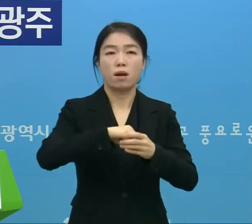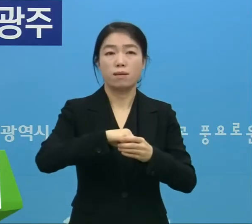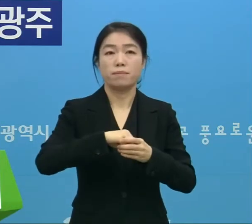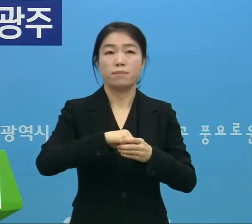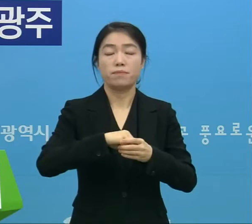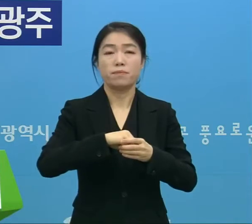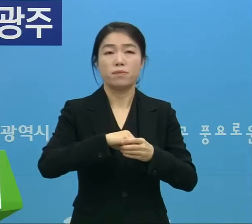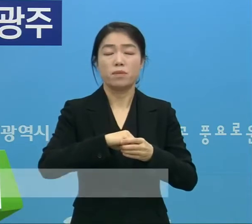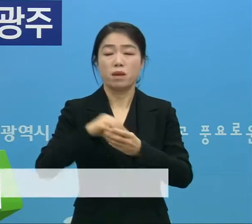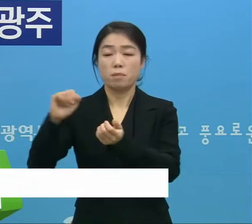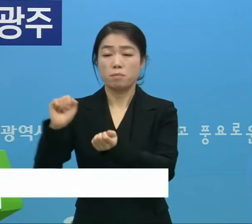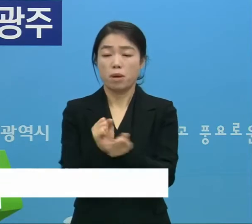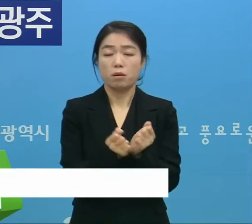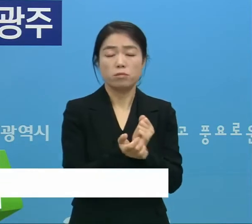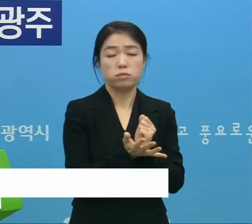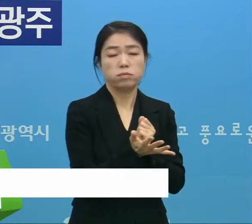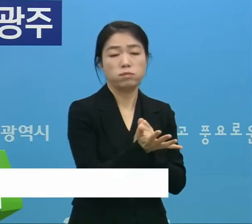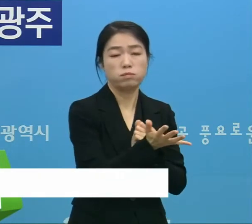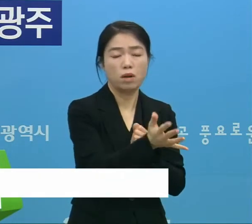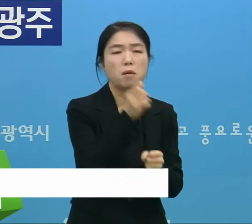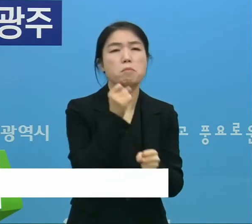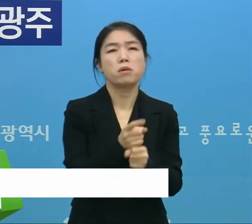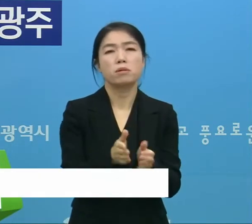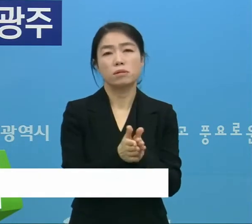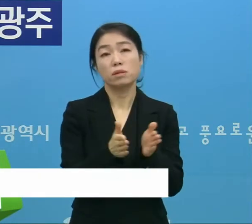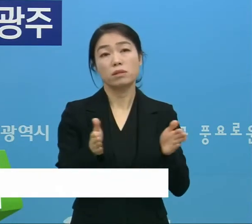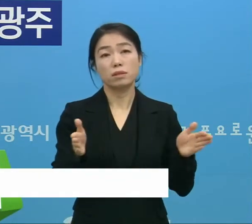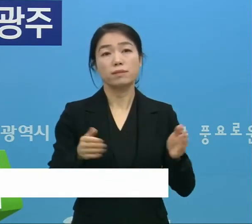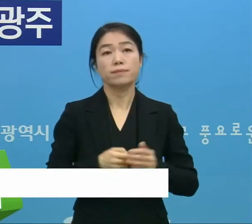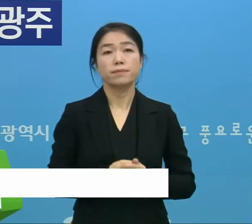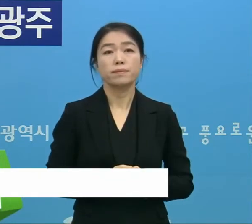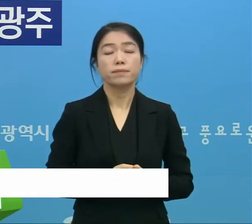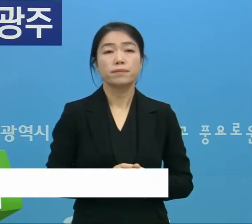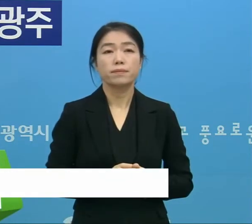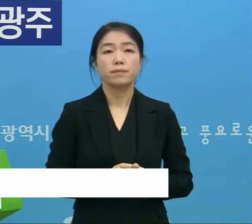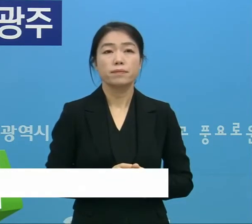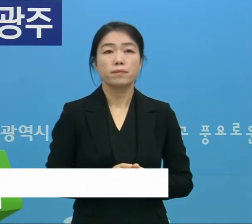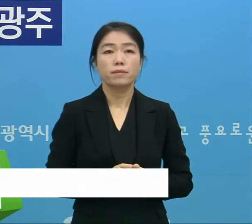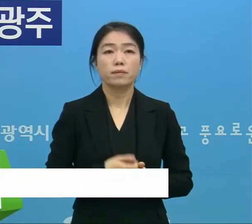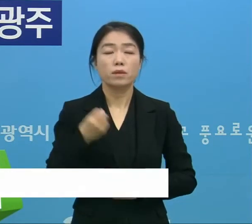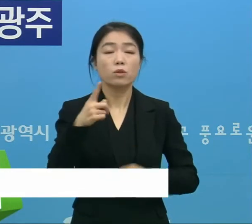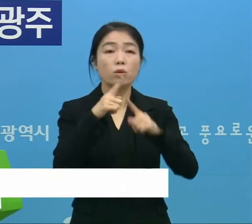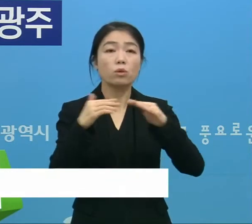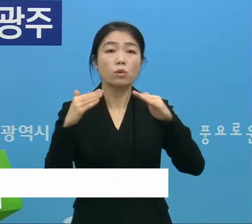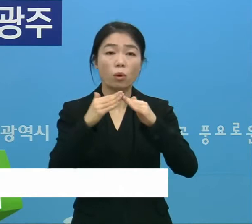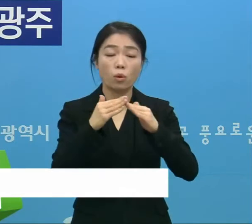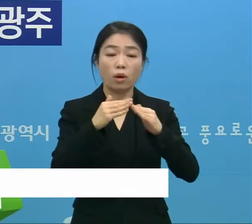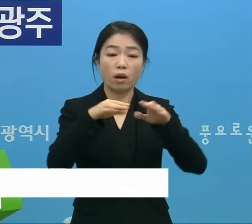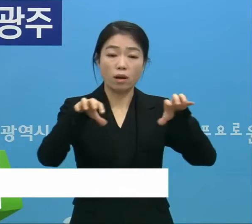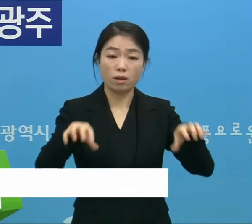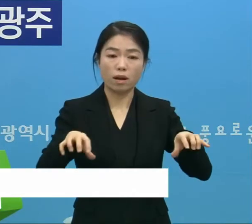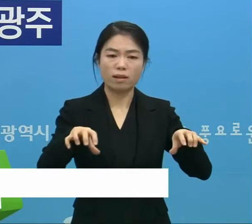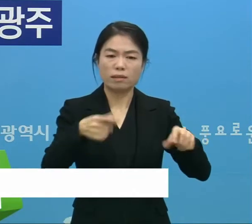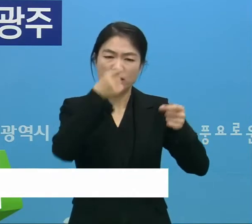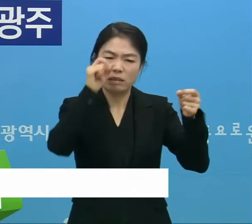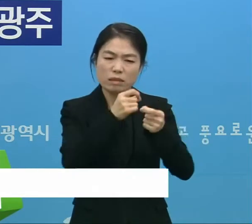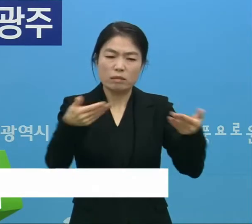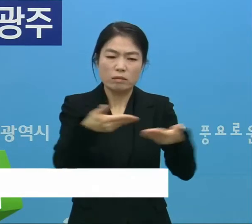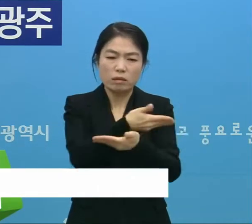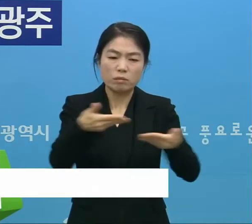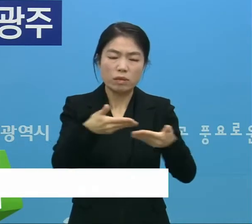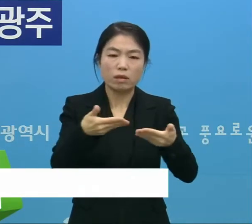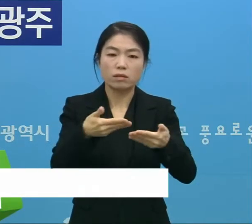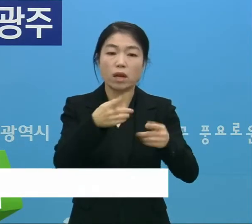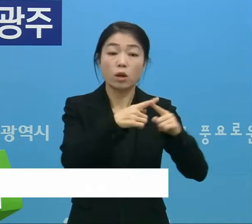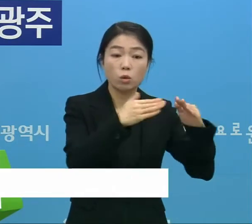N차 감염이 이미 시작된 상황입니다. 또한 교회 간의 긴밀한 교류로 교회에서